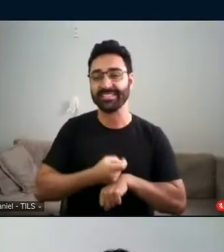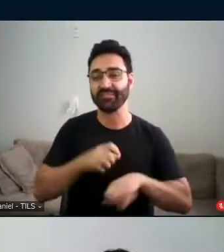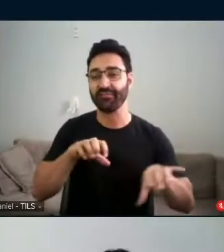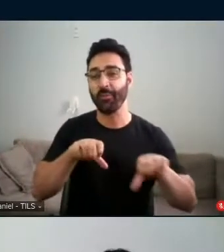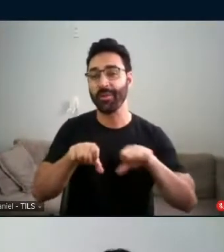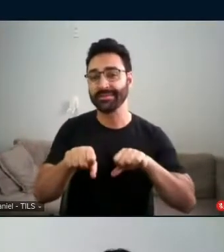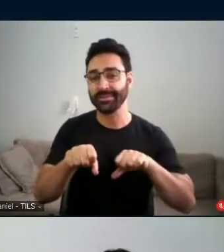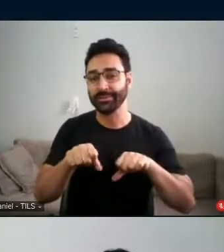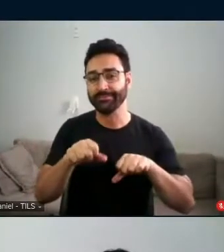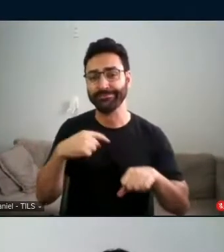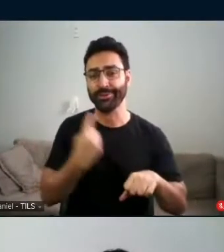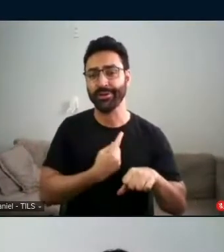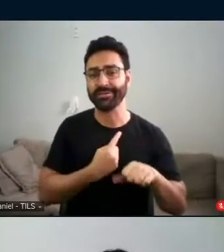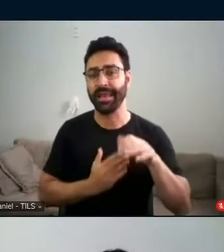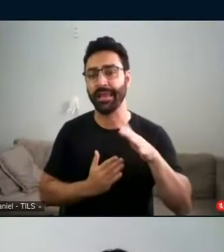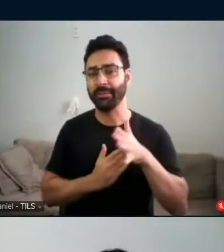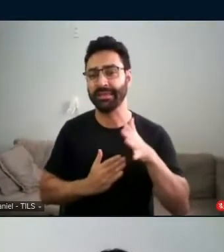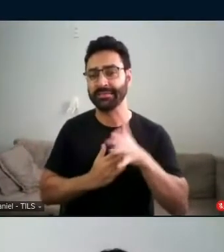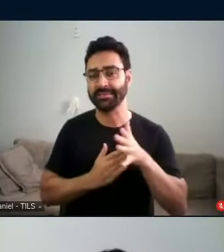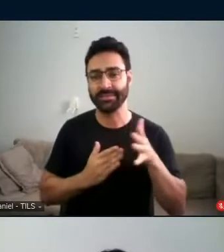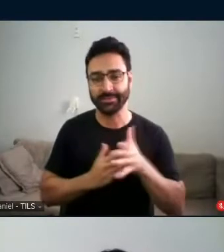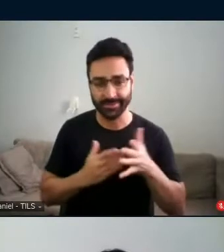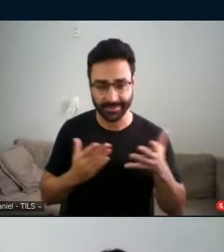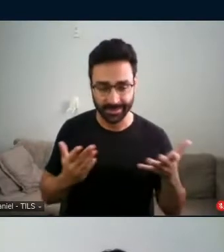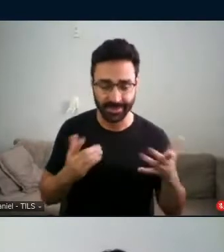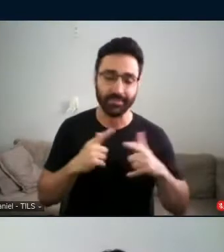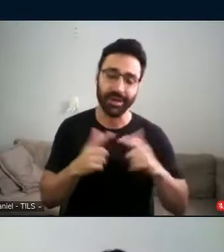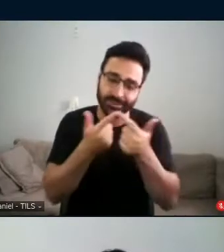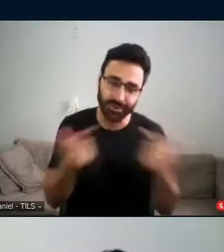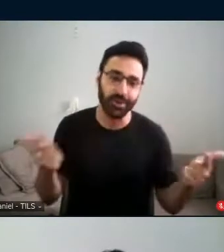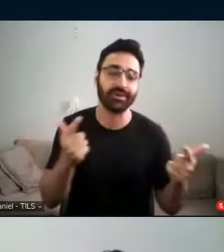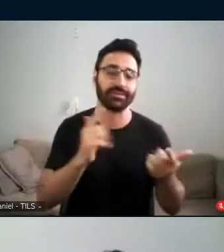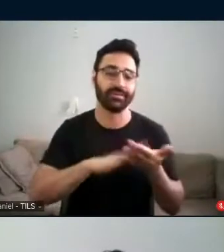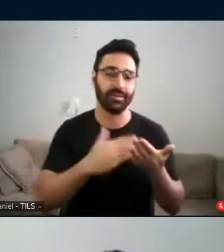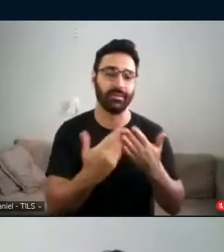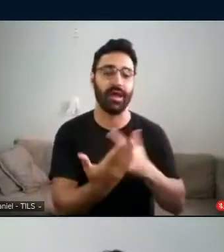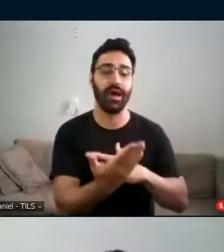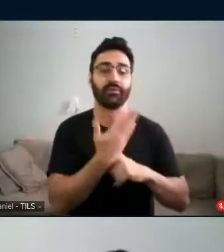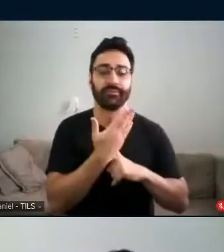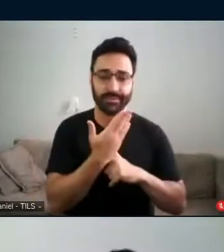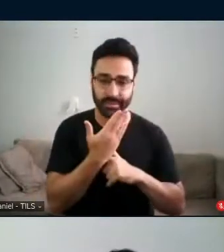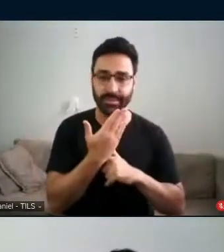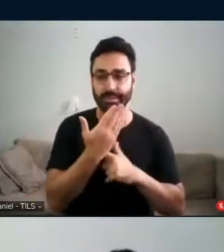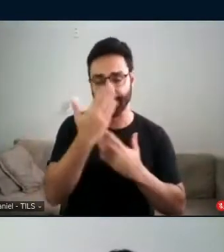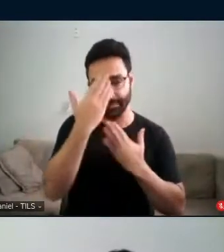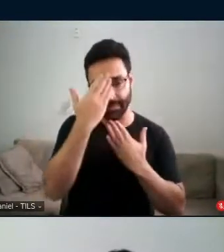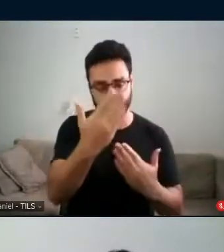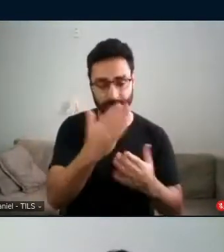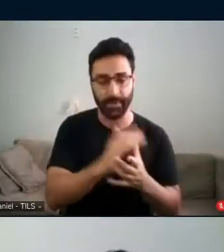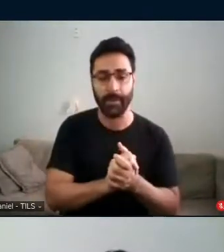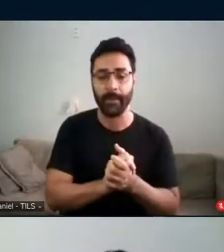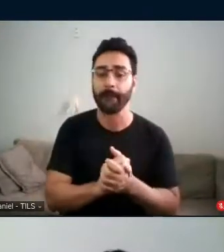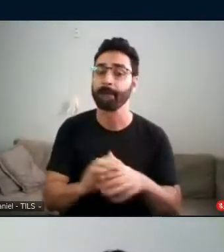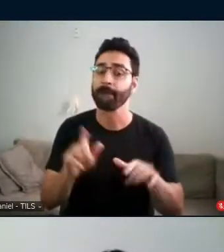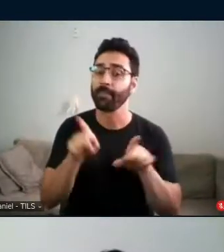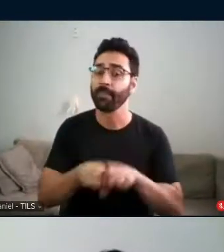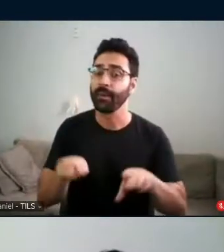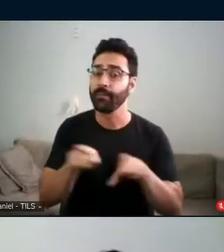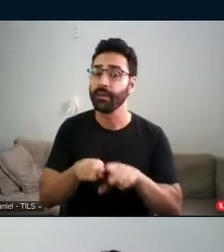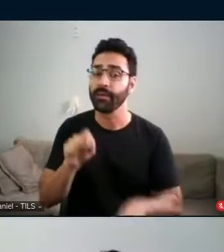limitações, realizar este trabalho. E também ao